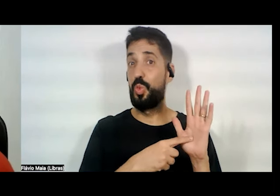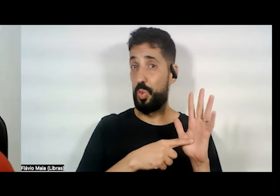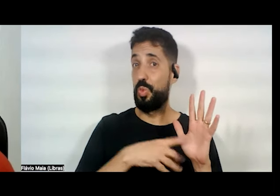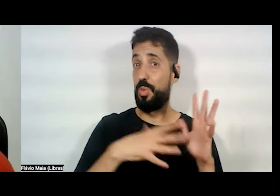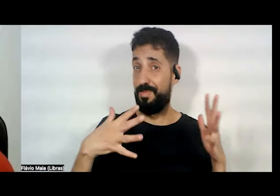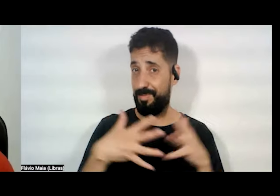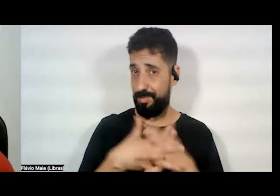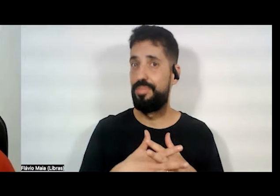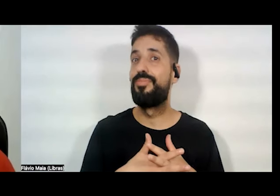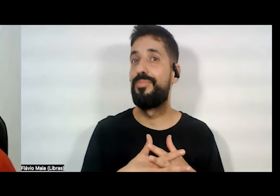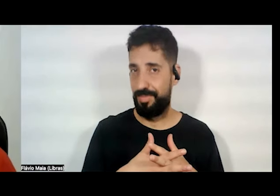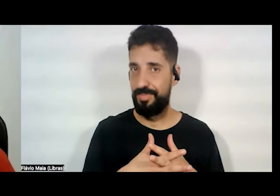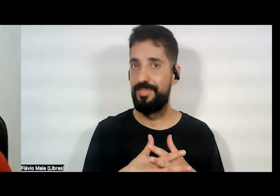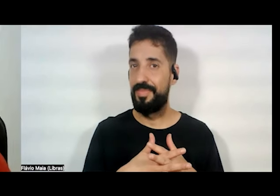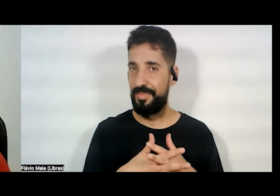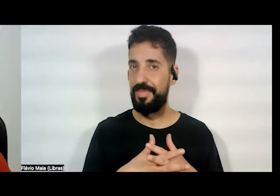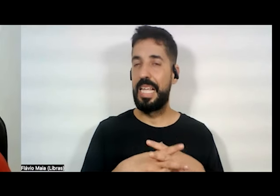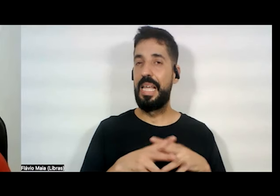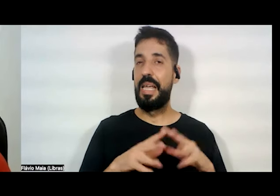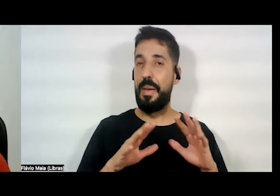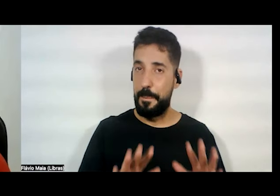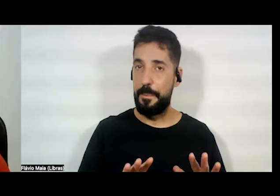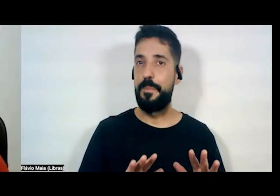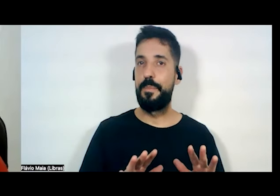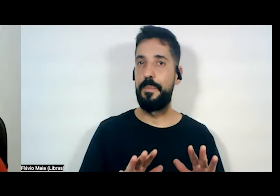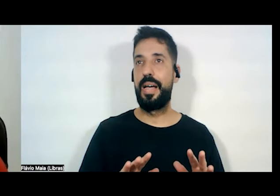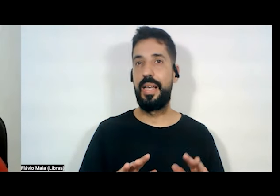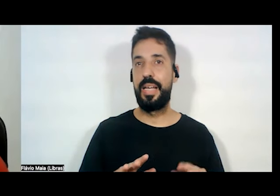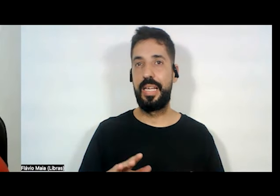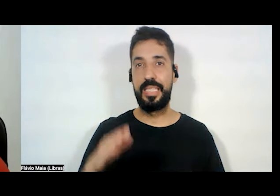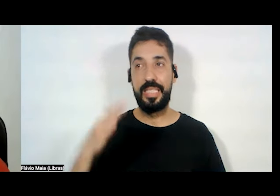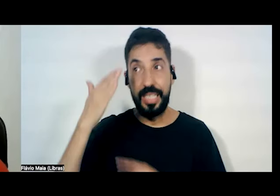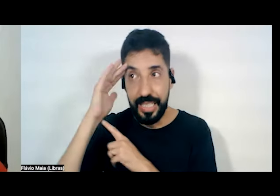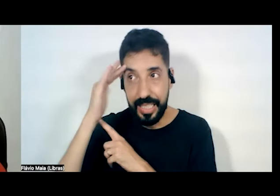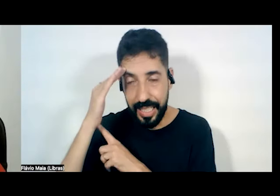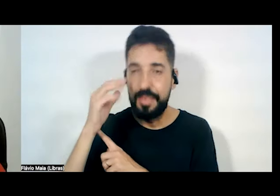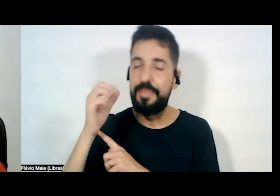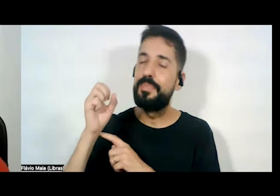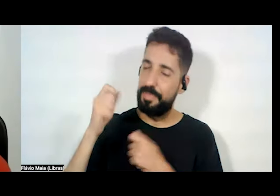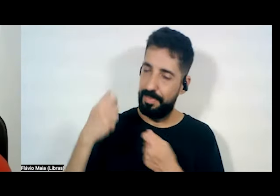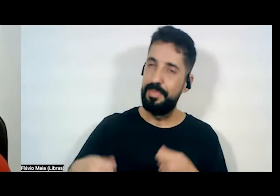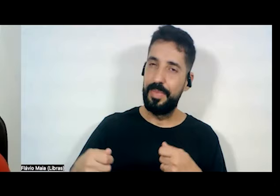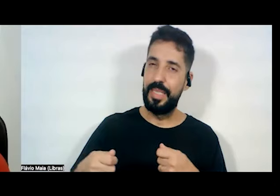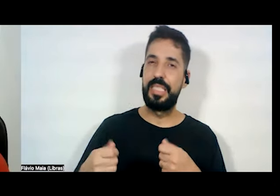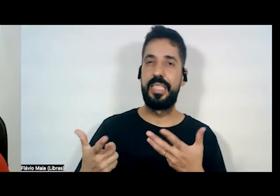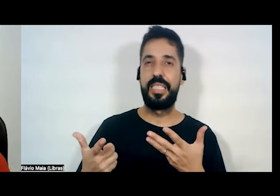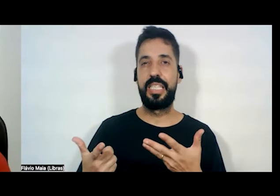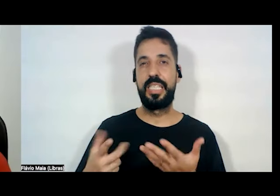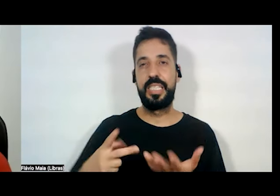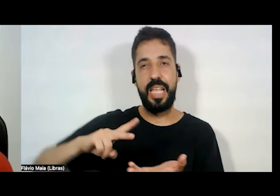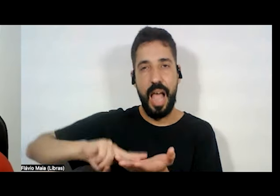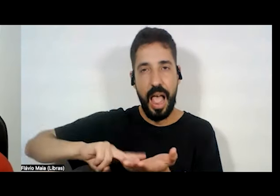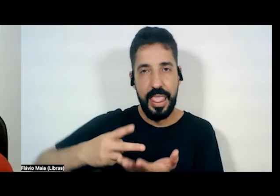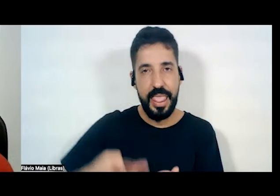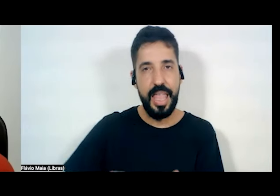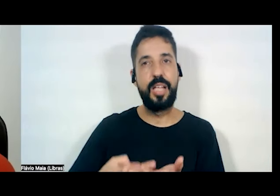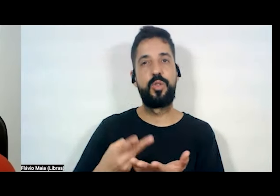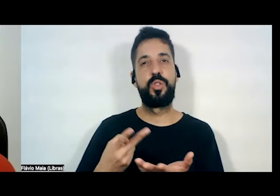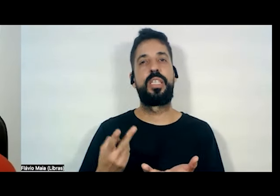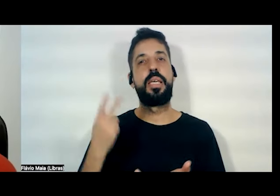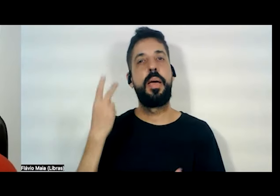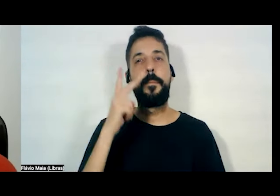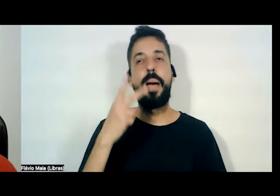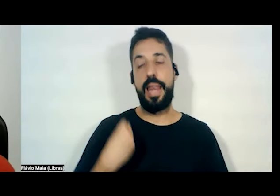mas que só são compreendidos se forem traduzidos também para a prática, para o cotidiano de vida